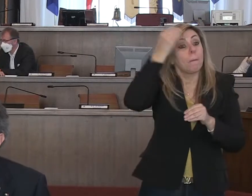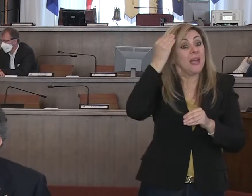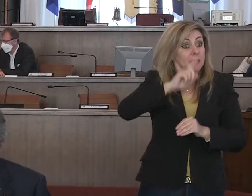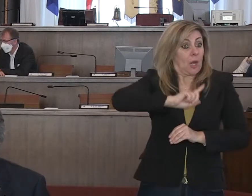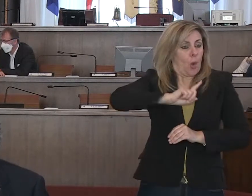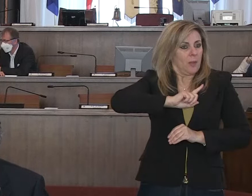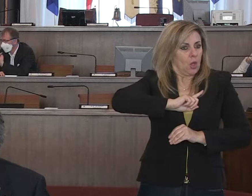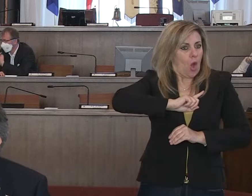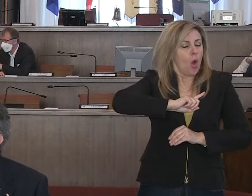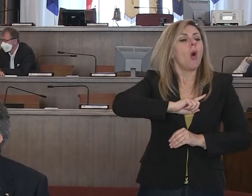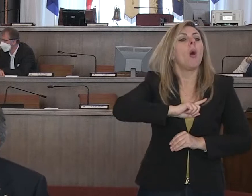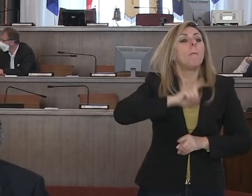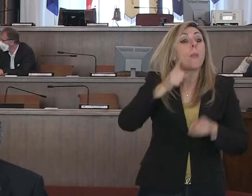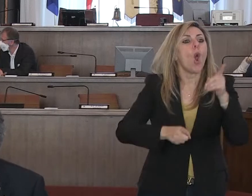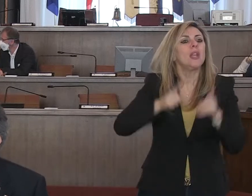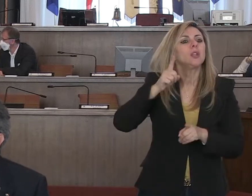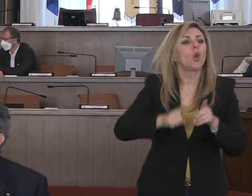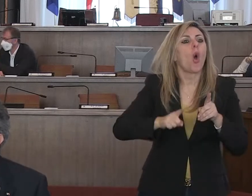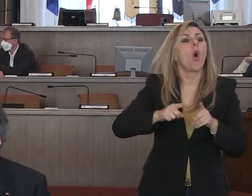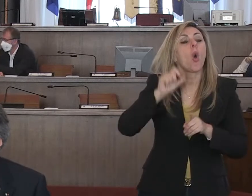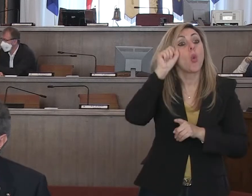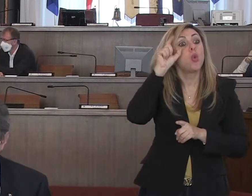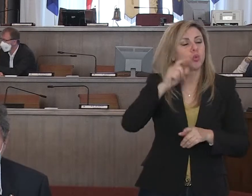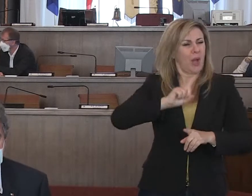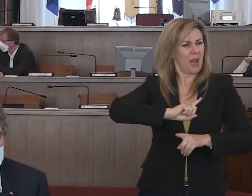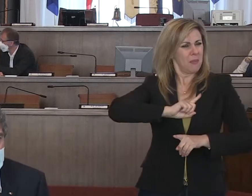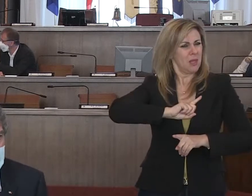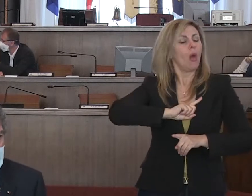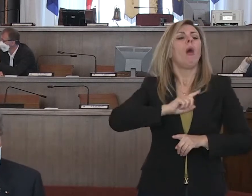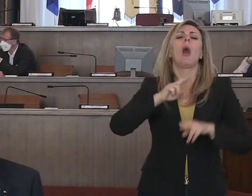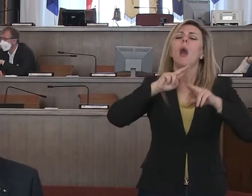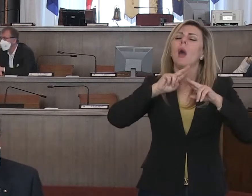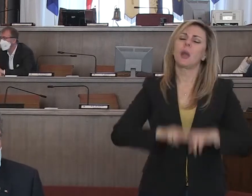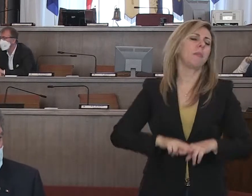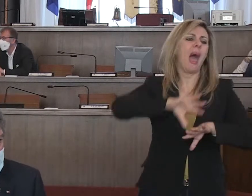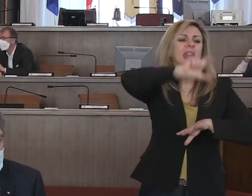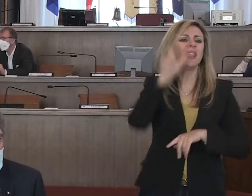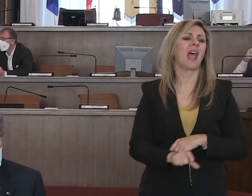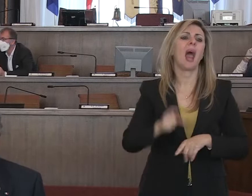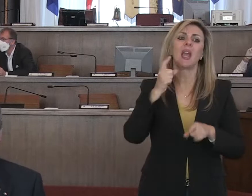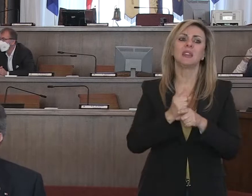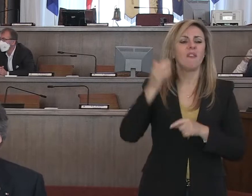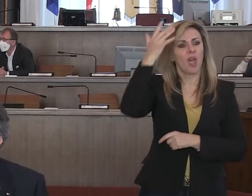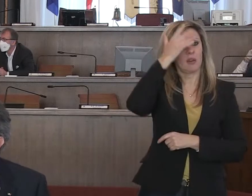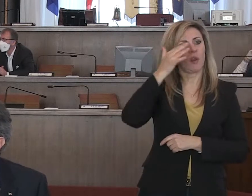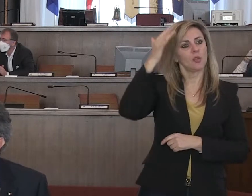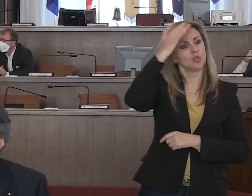politico e culturale, se la tenessero io penso che l'Italia debba riflettere seriamente